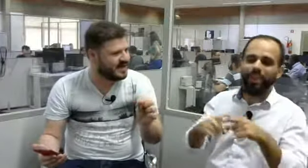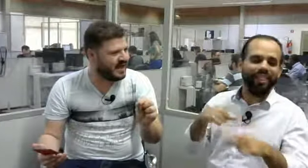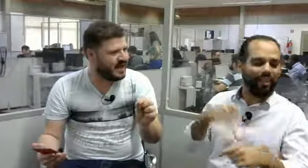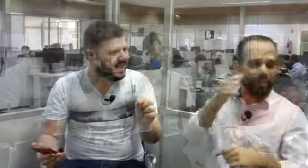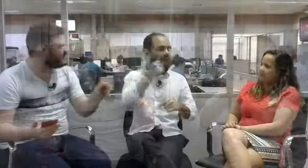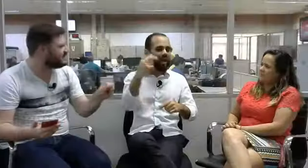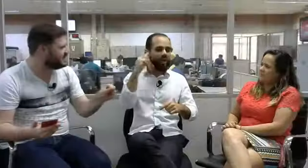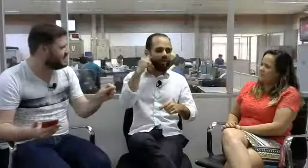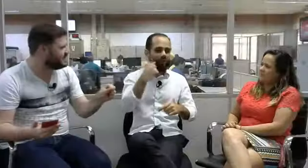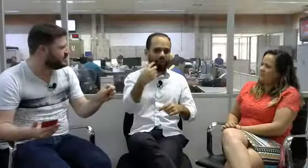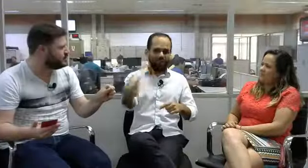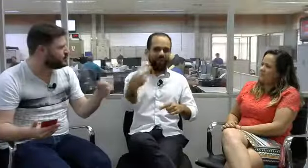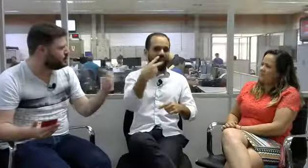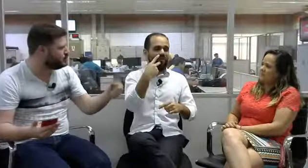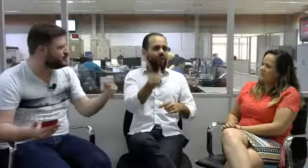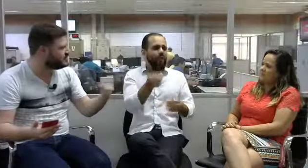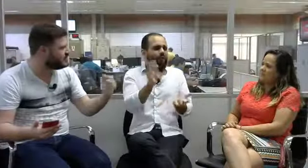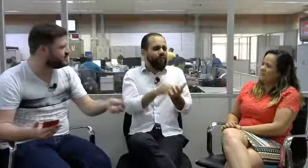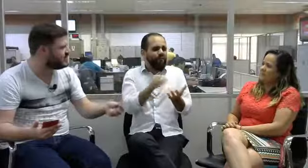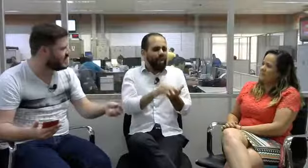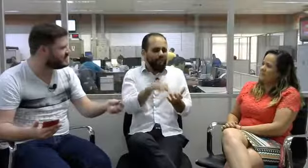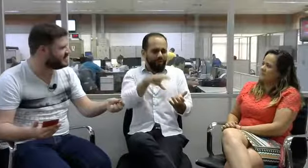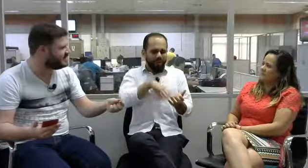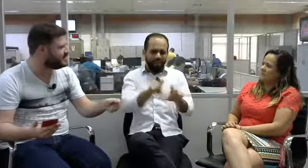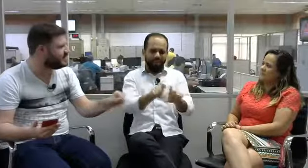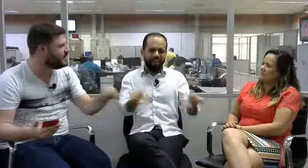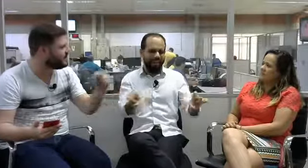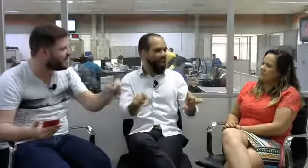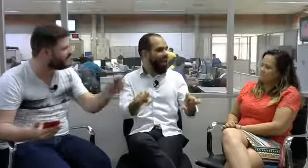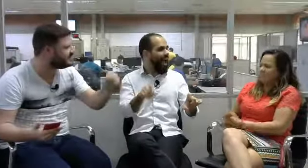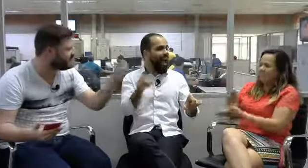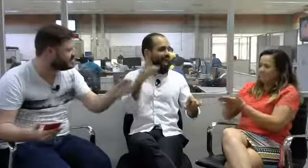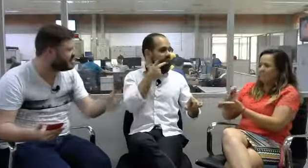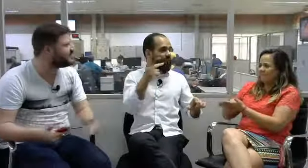Existem surdos que vocês conhecem que ficam reféns das legendas?